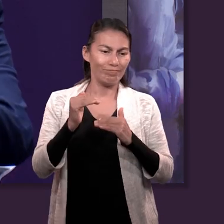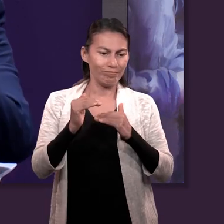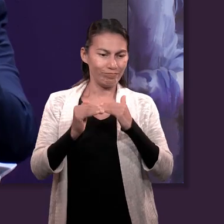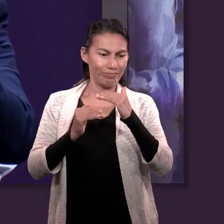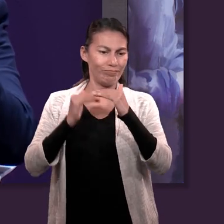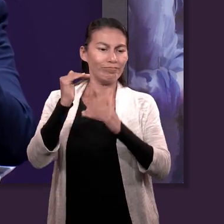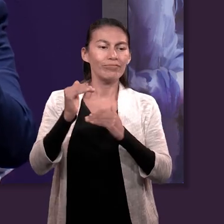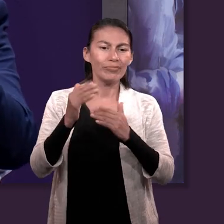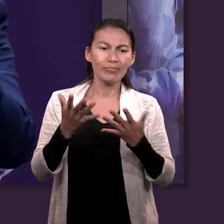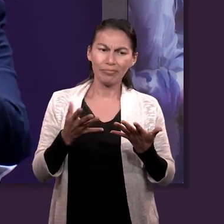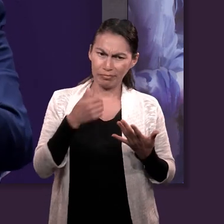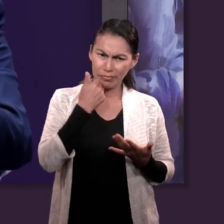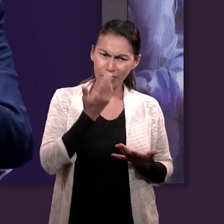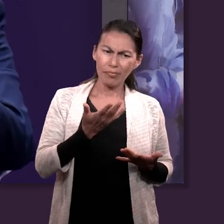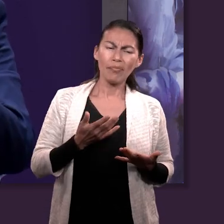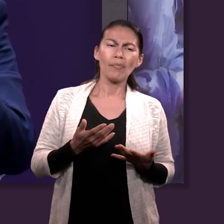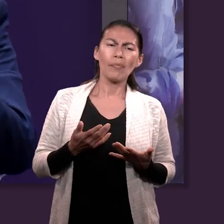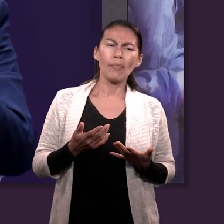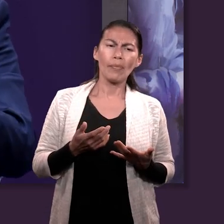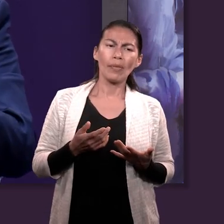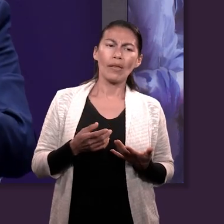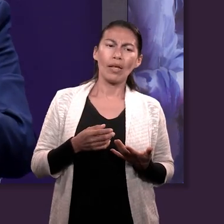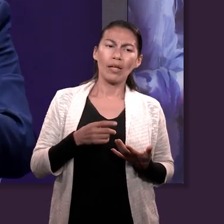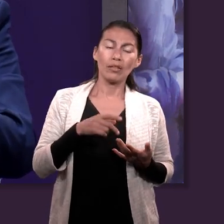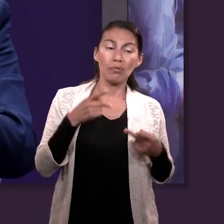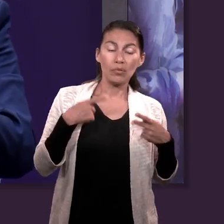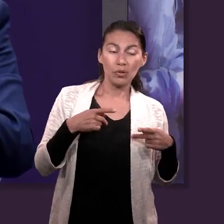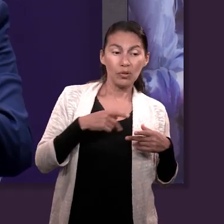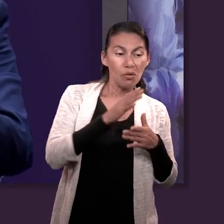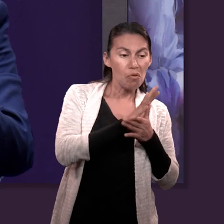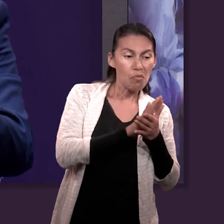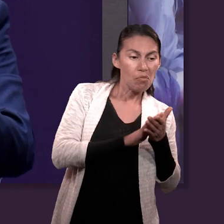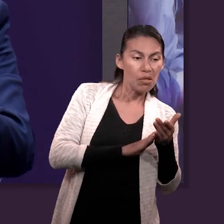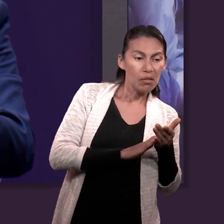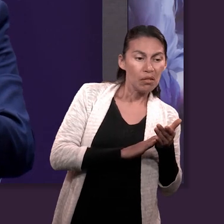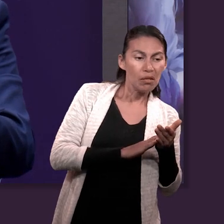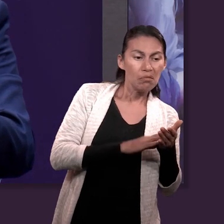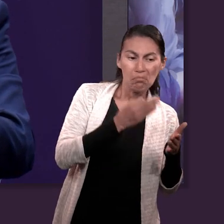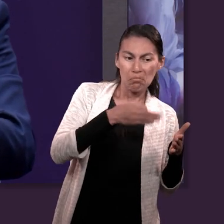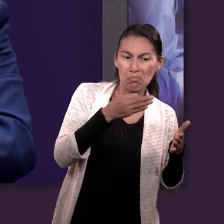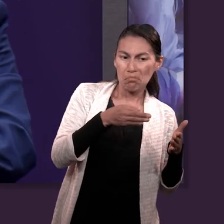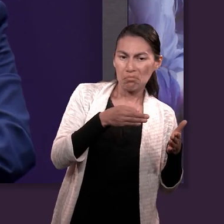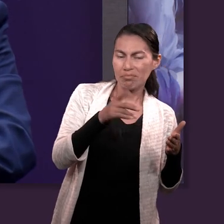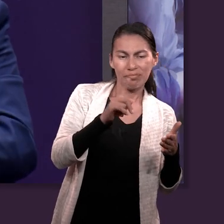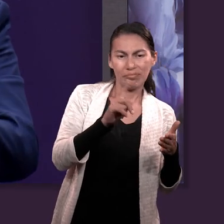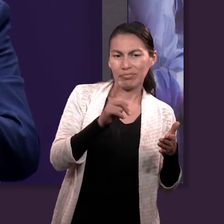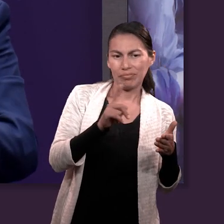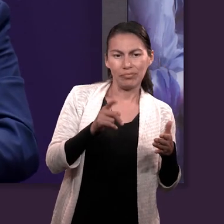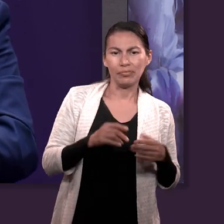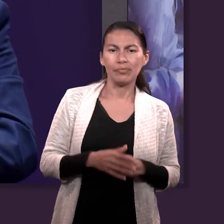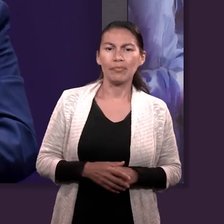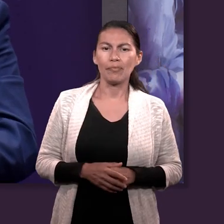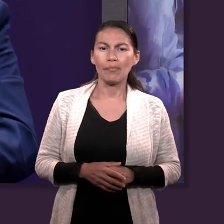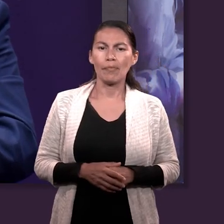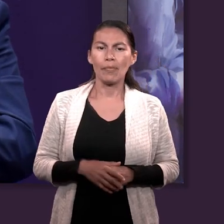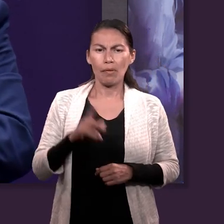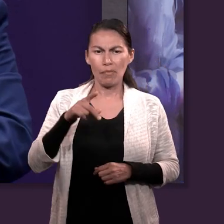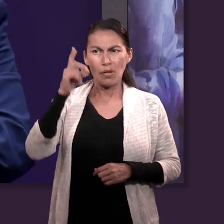quieren personas exitosas. Y pues de alguna manera dejan estas otras virtudes de lado. Pero con Dios como nuestro asidero las